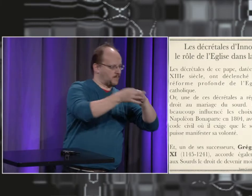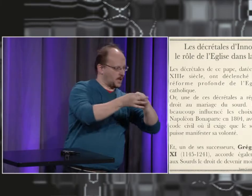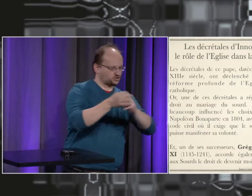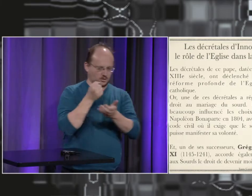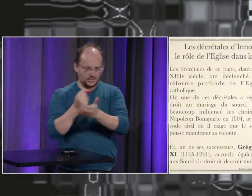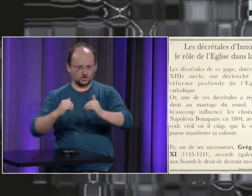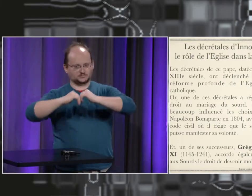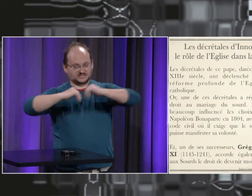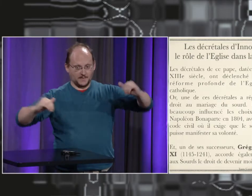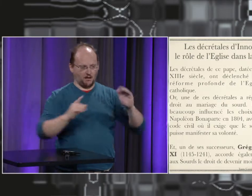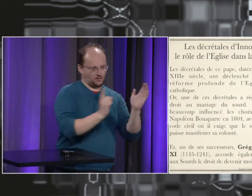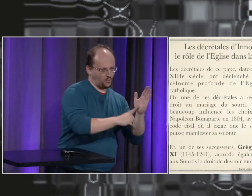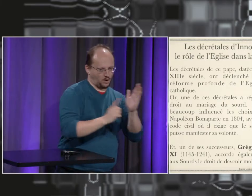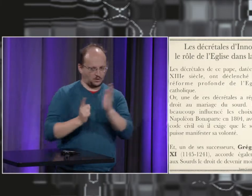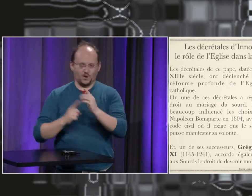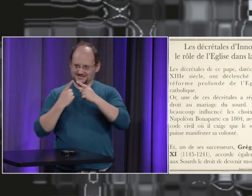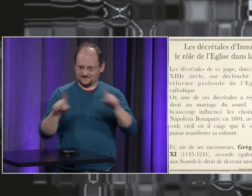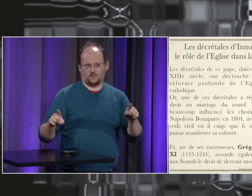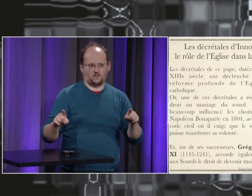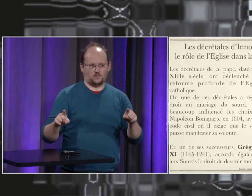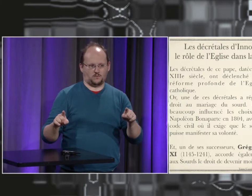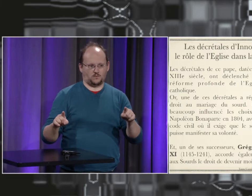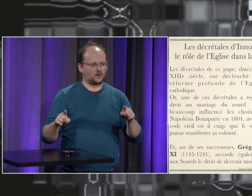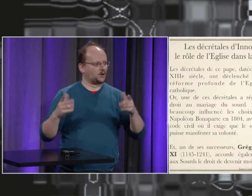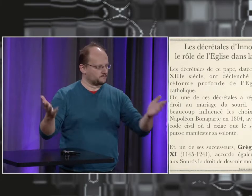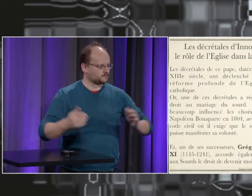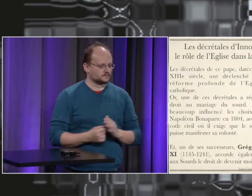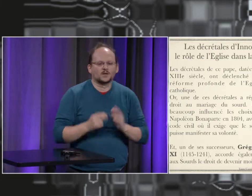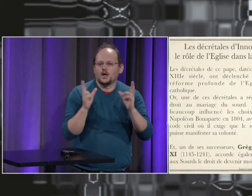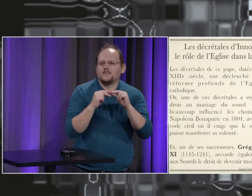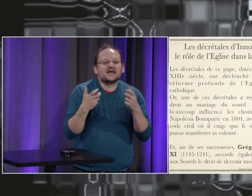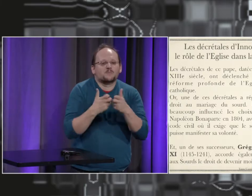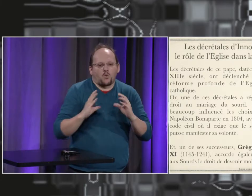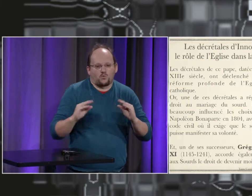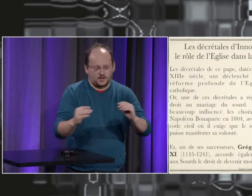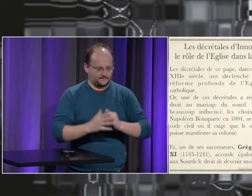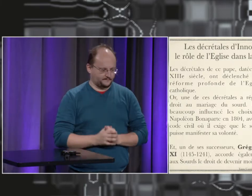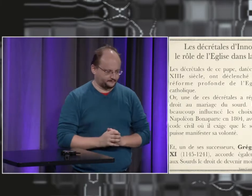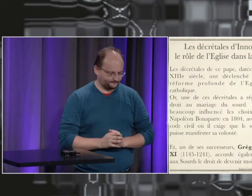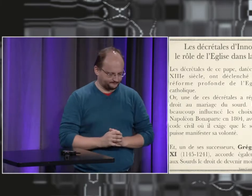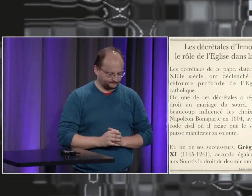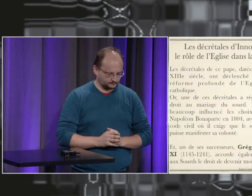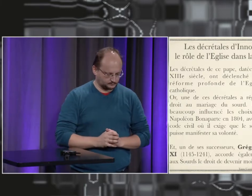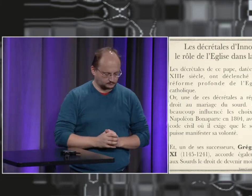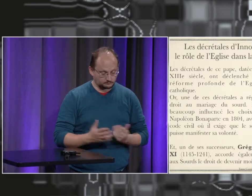différentes le mariage et l'héritage sont régis par des droits différents pour donner un exemple concret